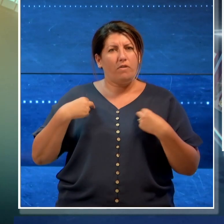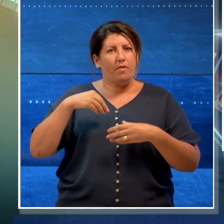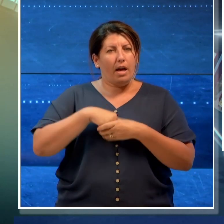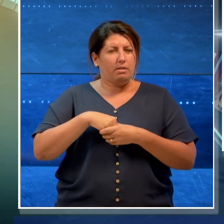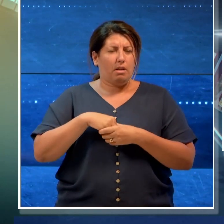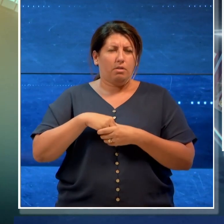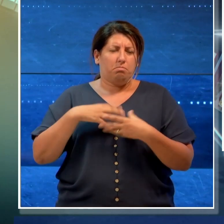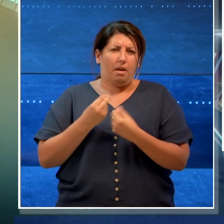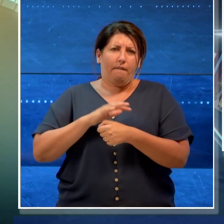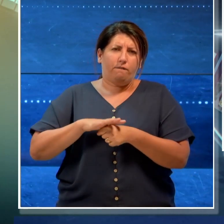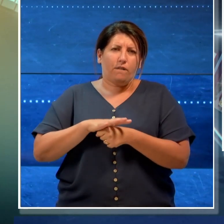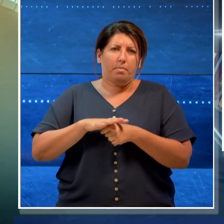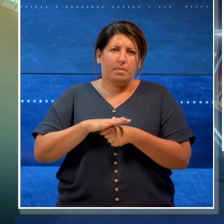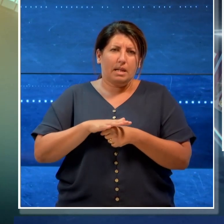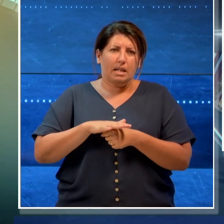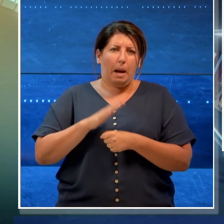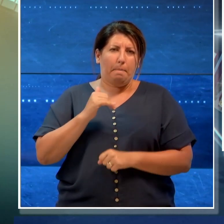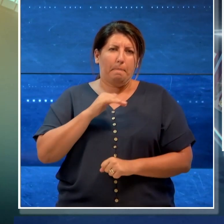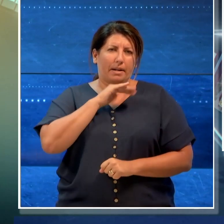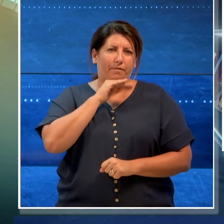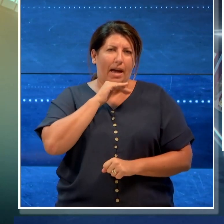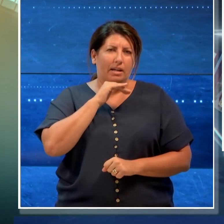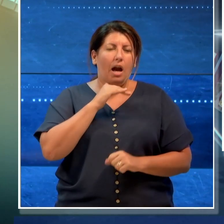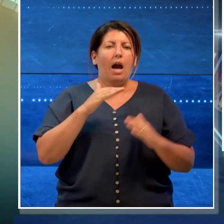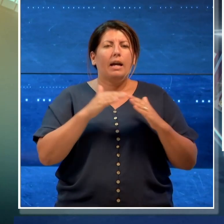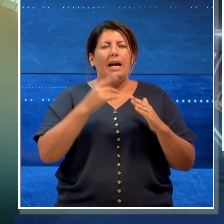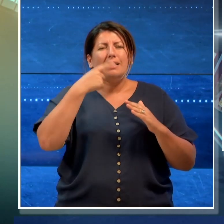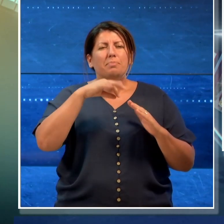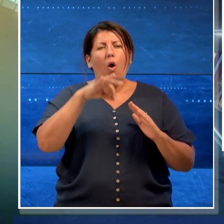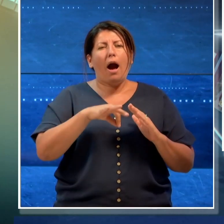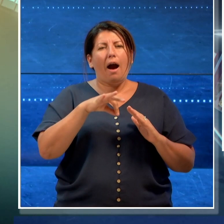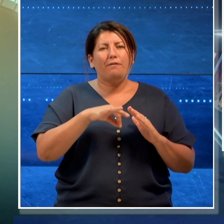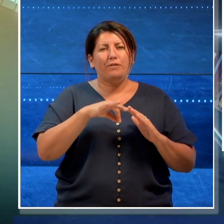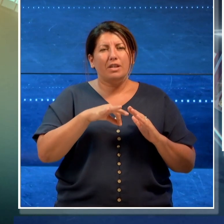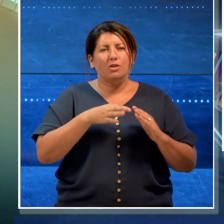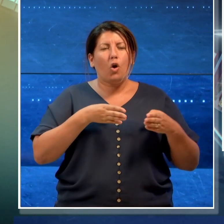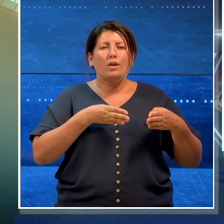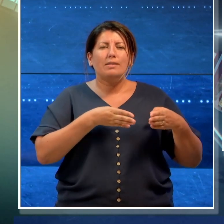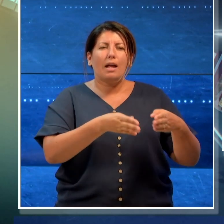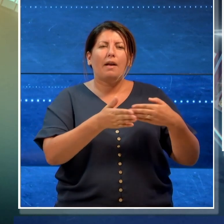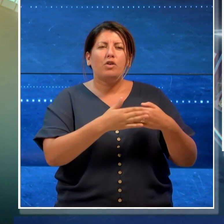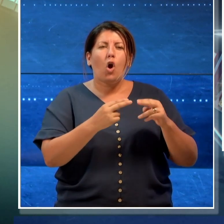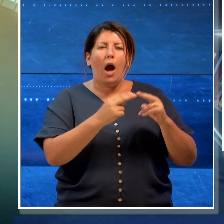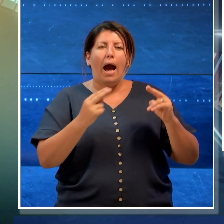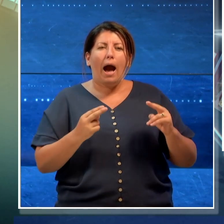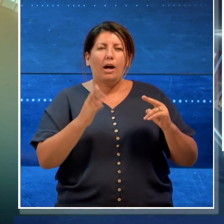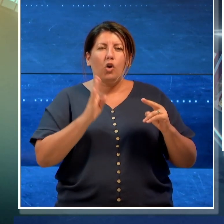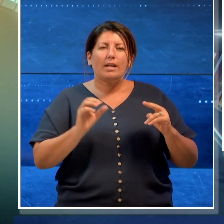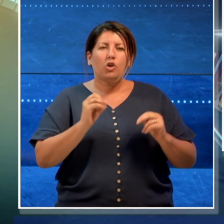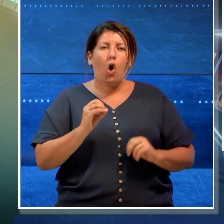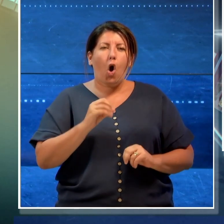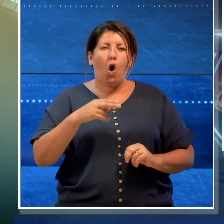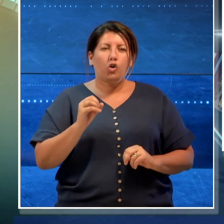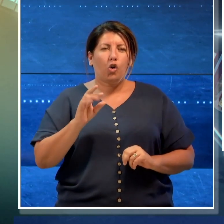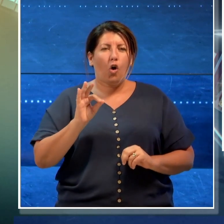borco antico della città, in un'abitazione in affitto in una stradina a ridosso dell'arco di Sant'Onofrio, vicino